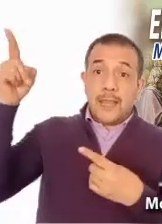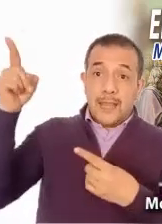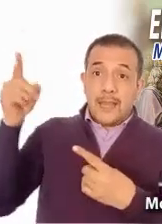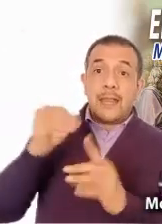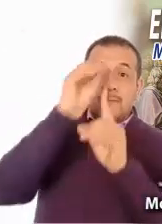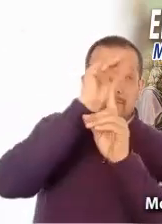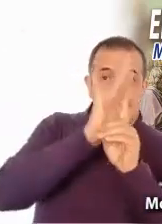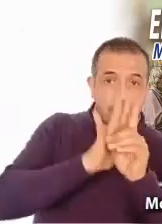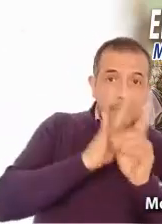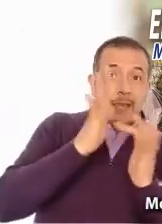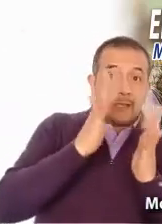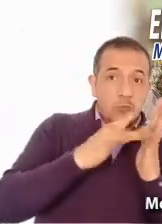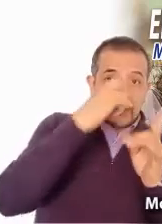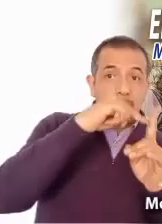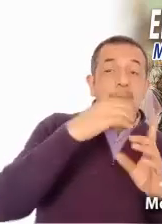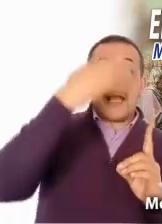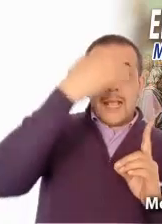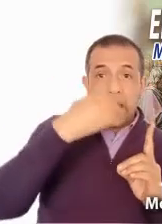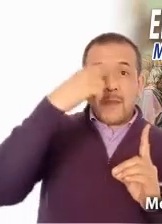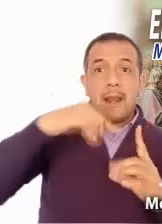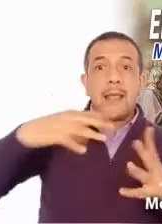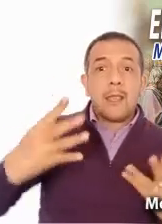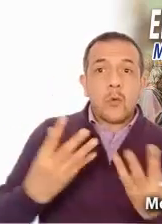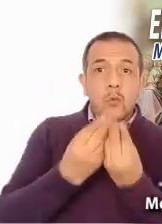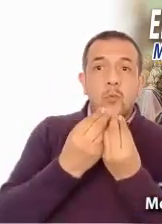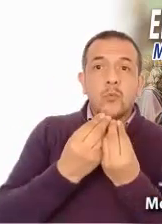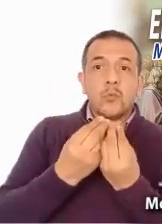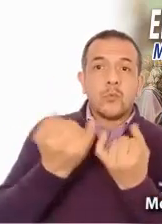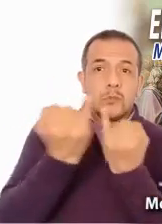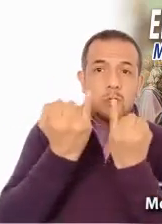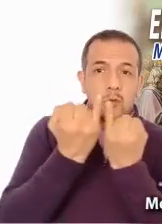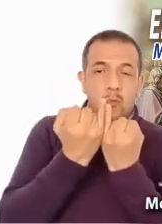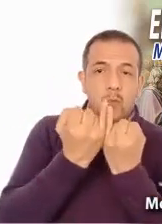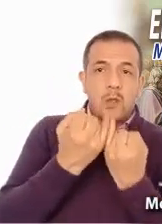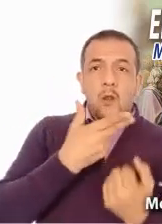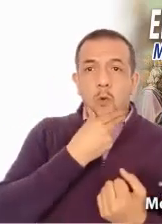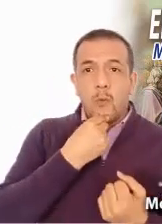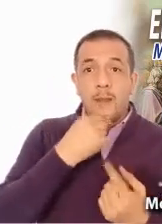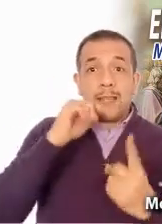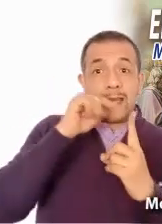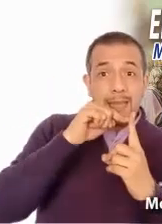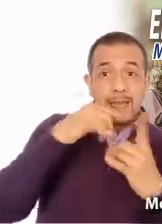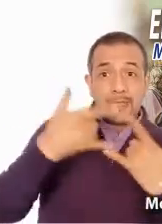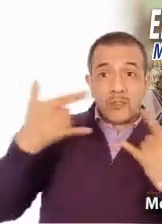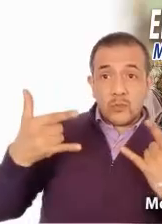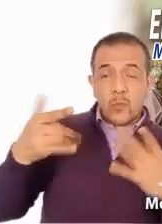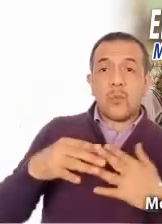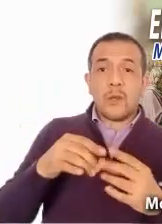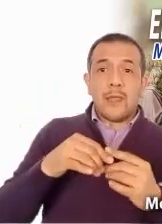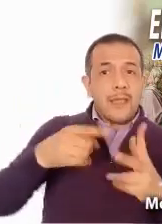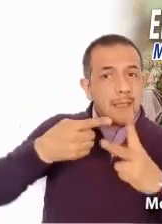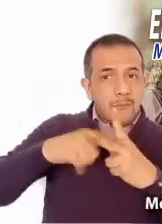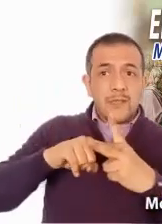humano para participar de la suerte de los hombres, que se hace uno de nosotros, comienza su historia y su camino,